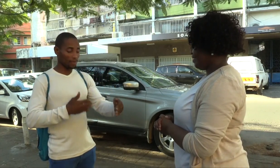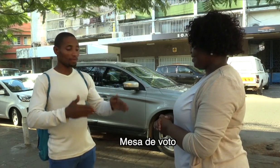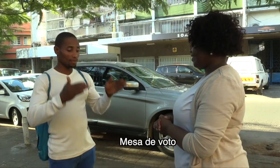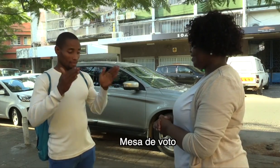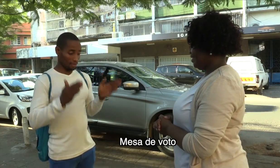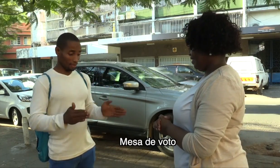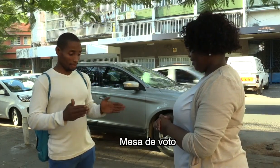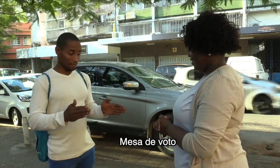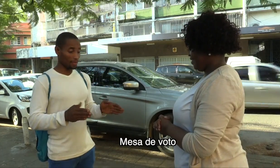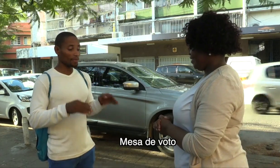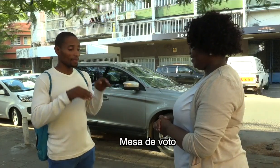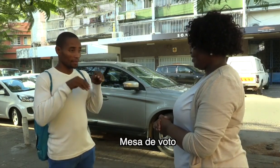Mesa de voto